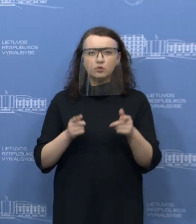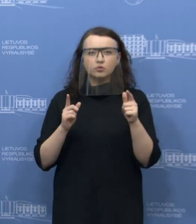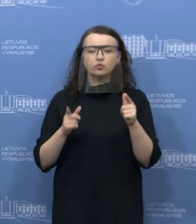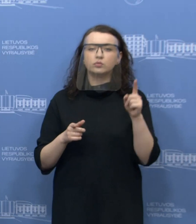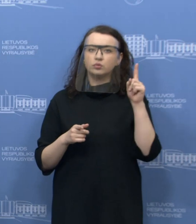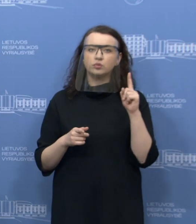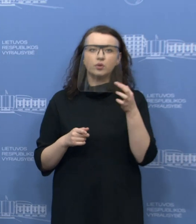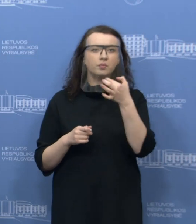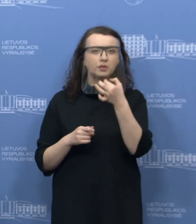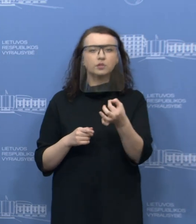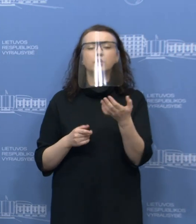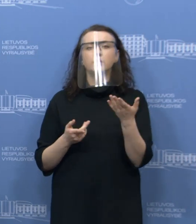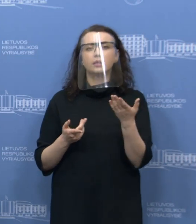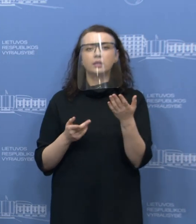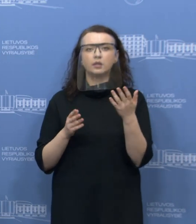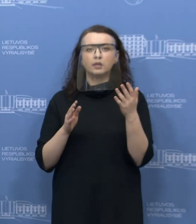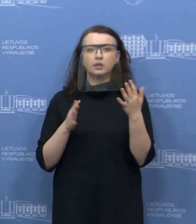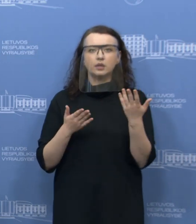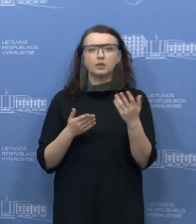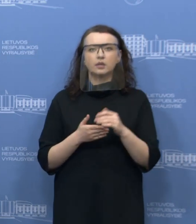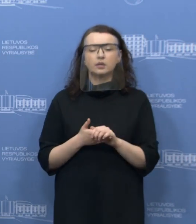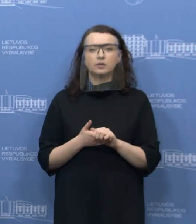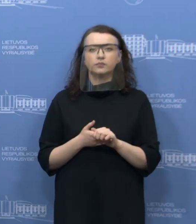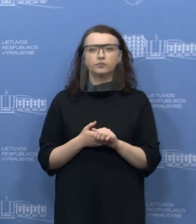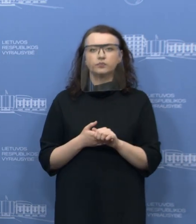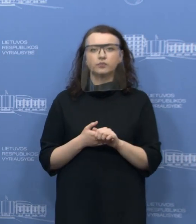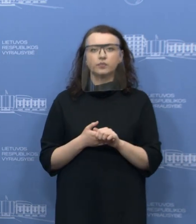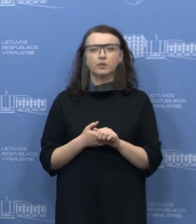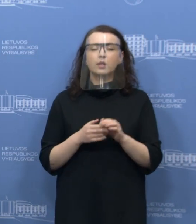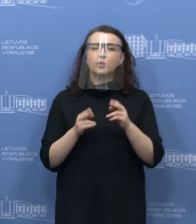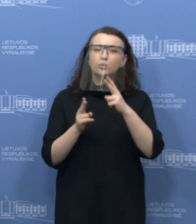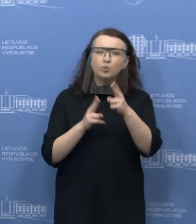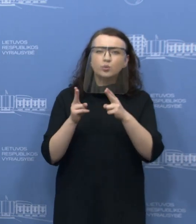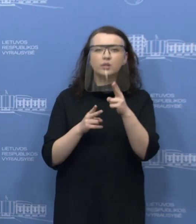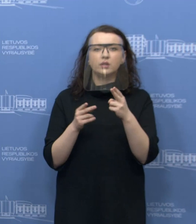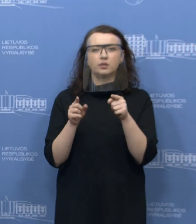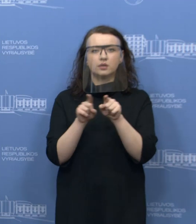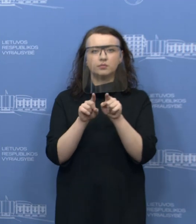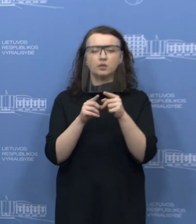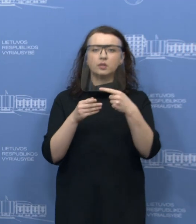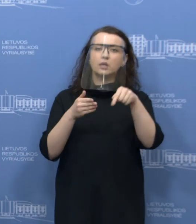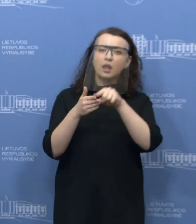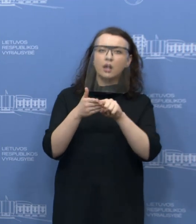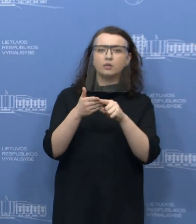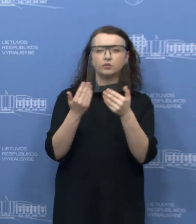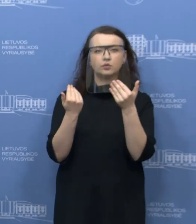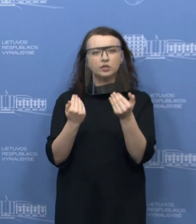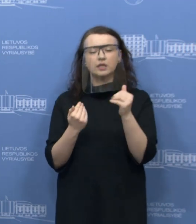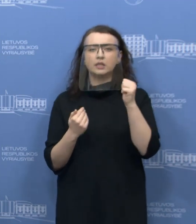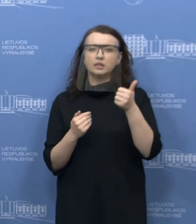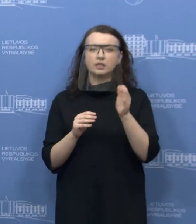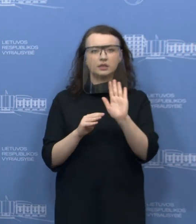norėčiau žmogiškai perdoti tų specialistų prašymą netrukdyti, jeigu galima su klausimais šiandien